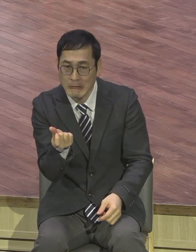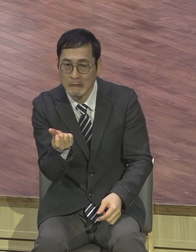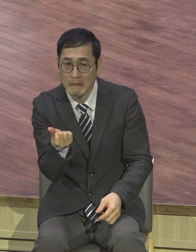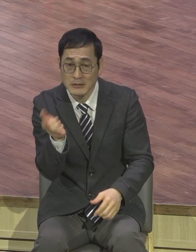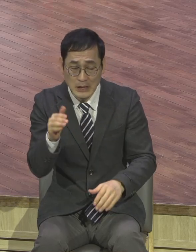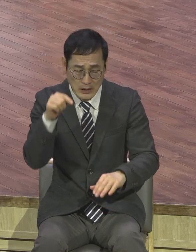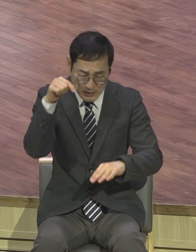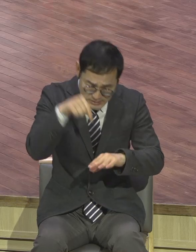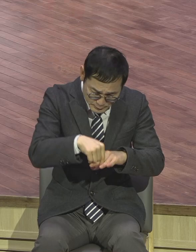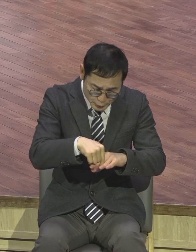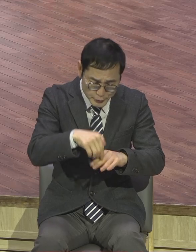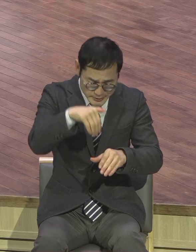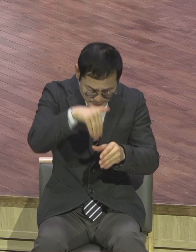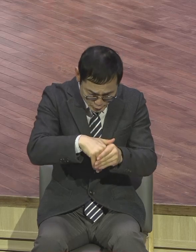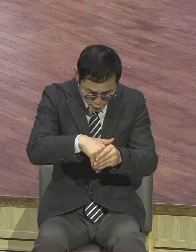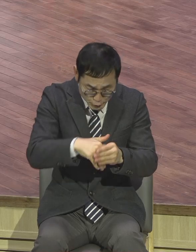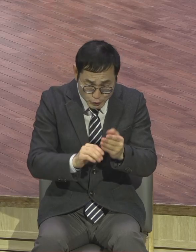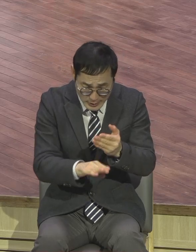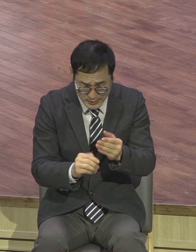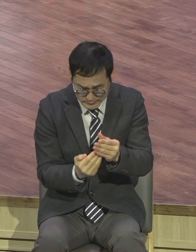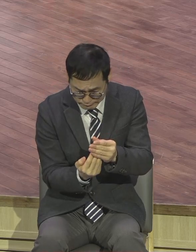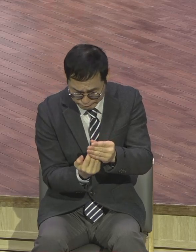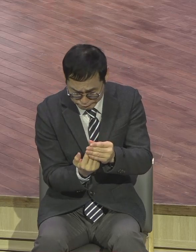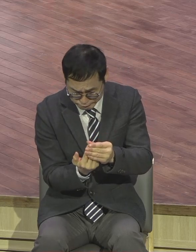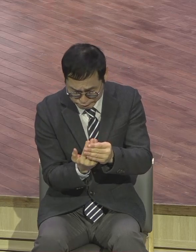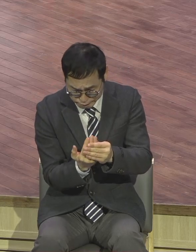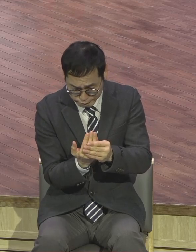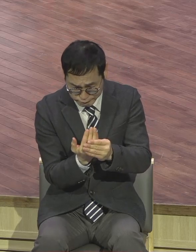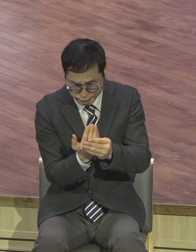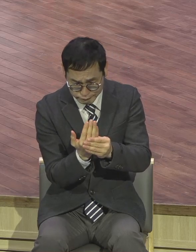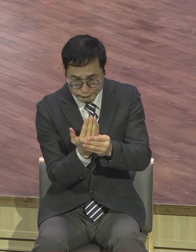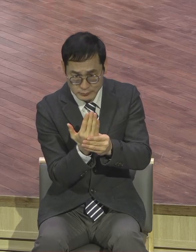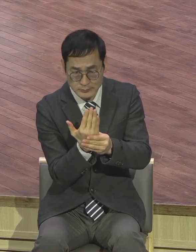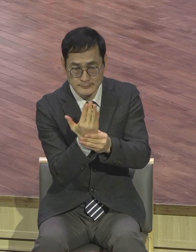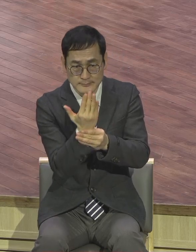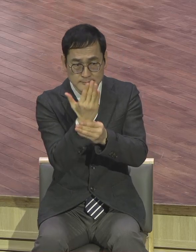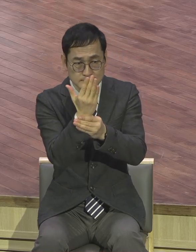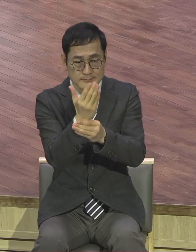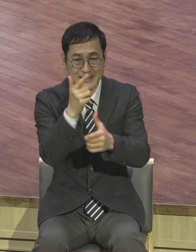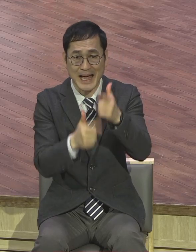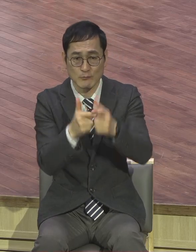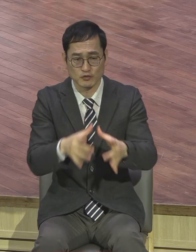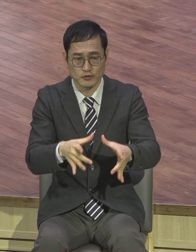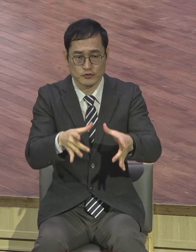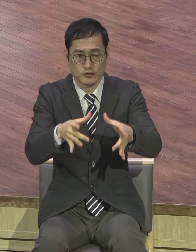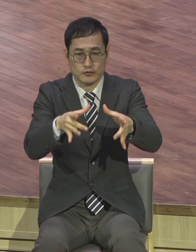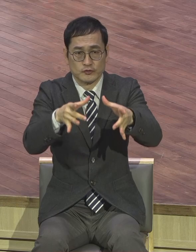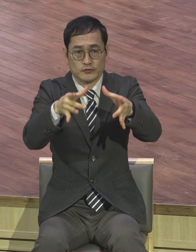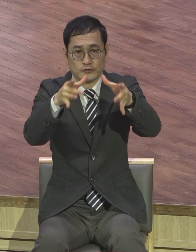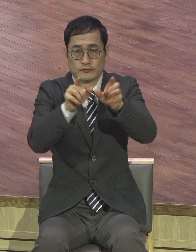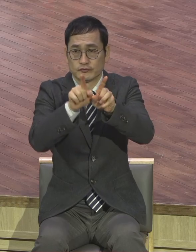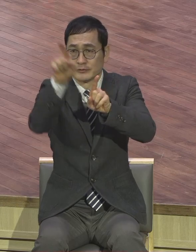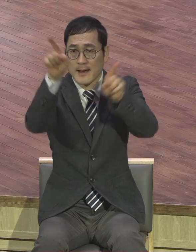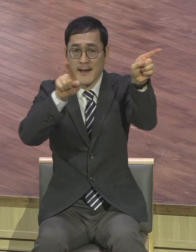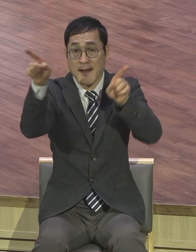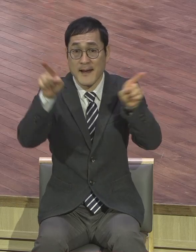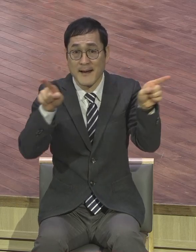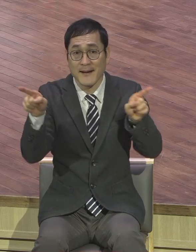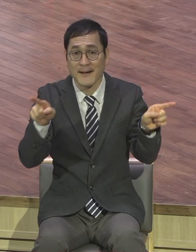커서 나무가 되며 공중에 새들이 와서 그 가지에 깃더니라 자